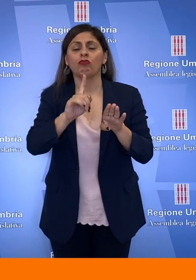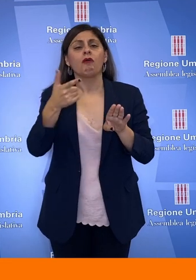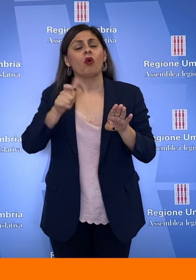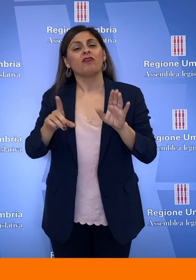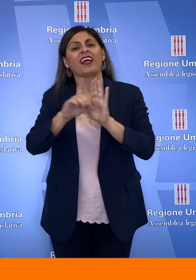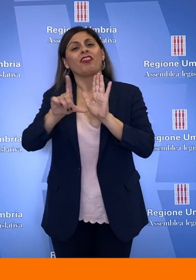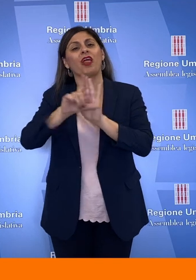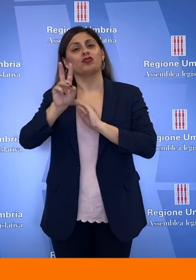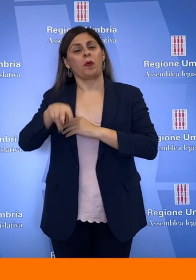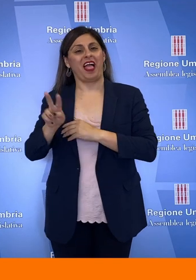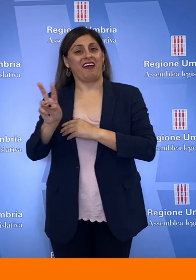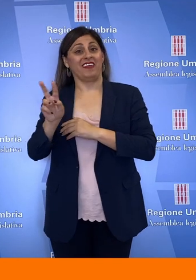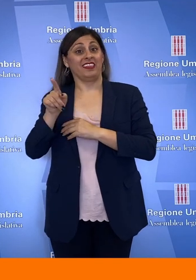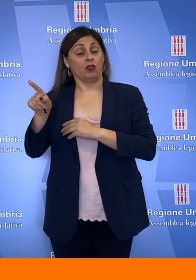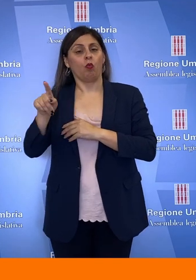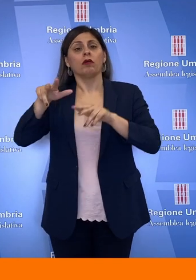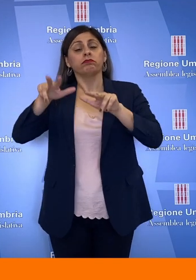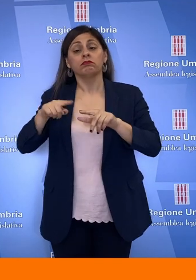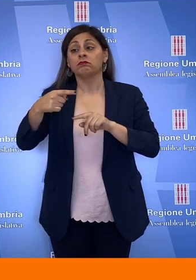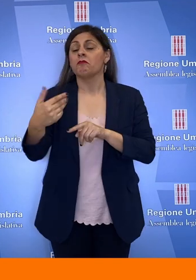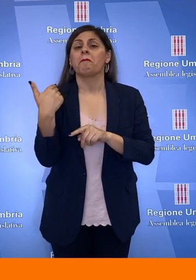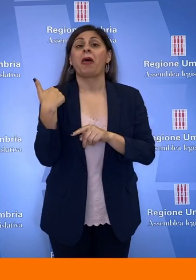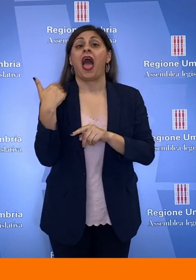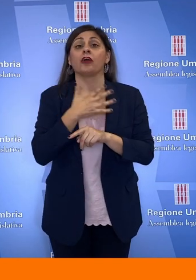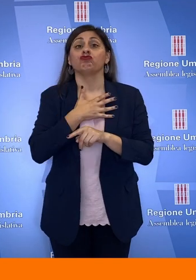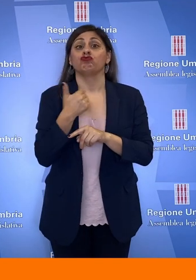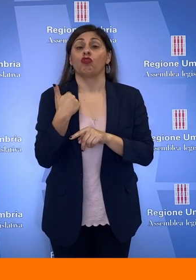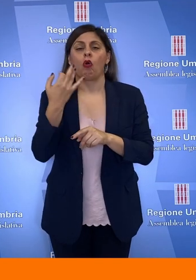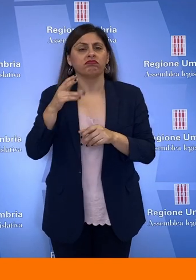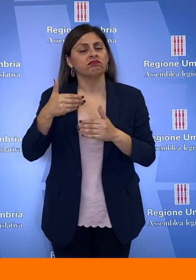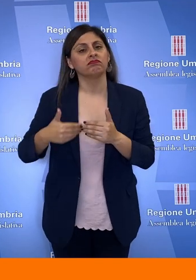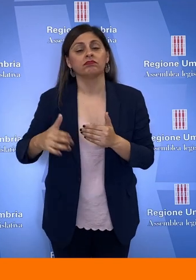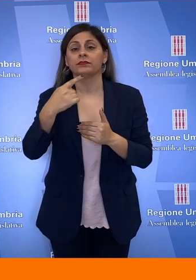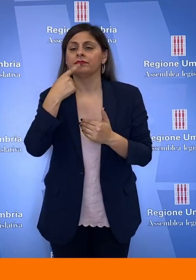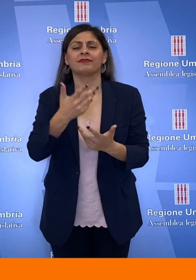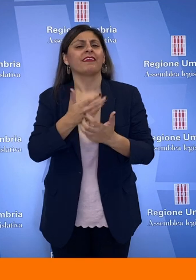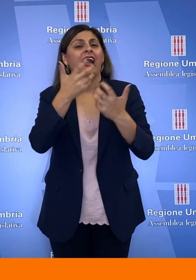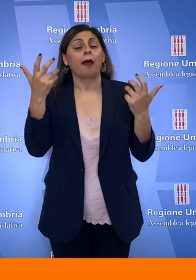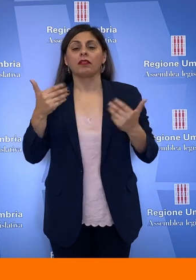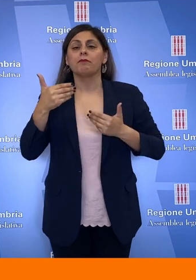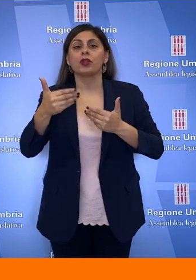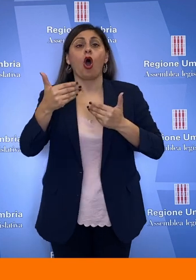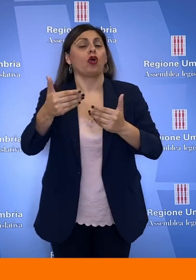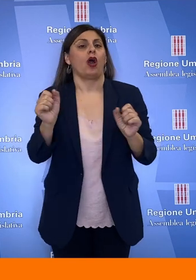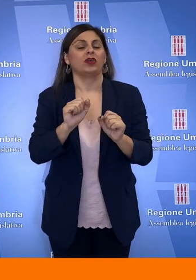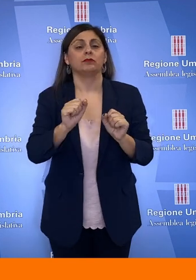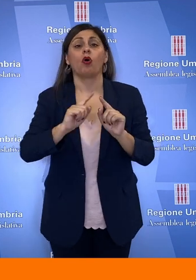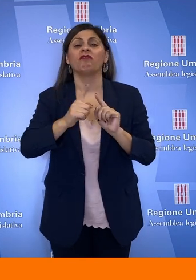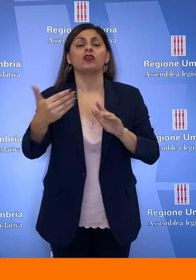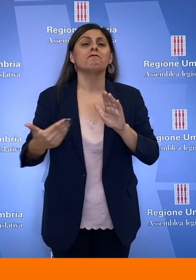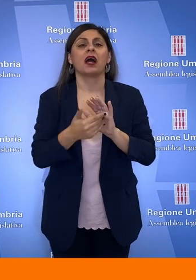decreto legge del 2022 entrato in vigore nel maggio scorso che ha specificato che non potevano essere prorogate se non fino al